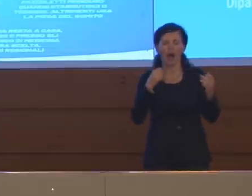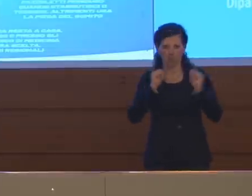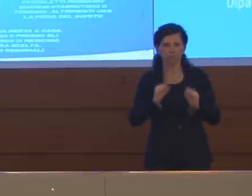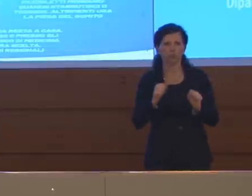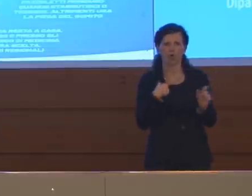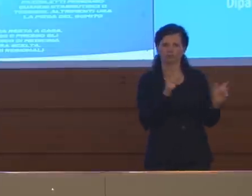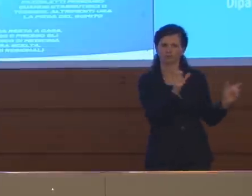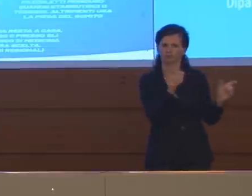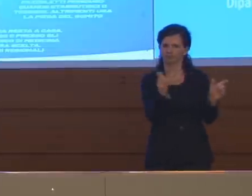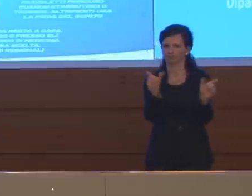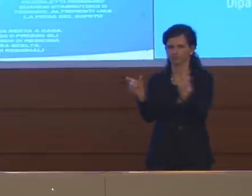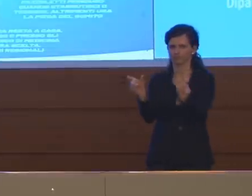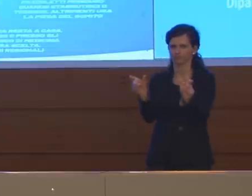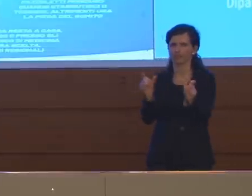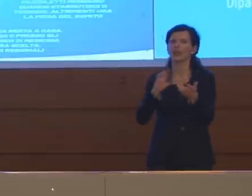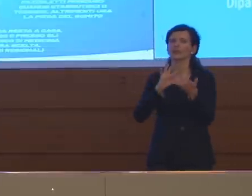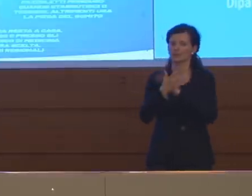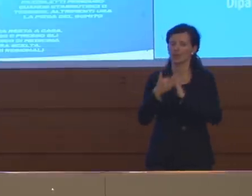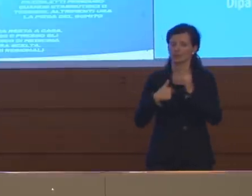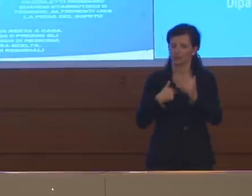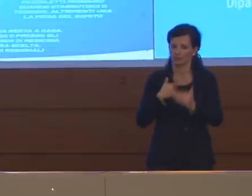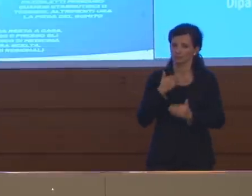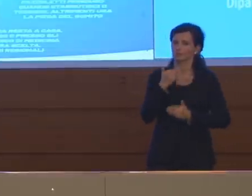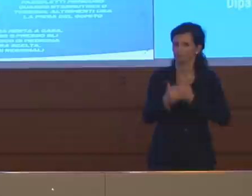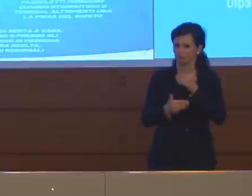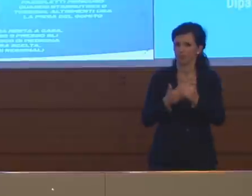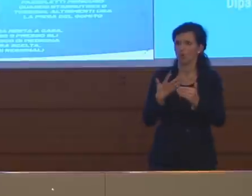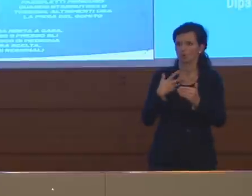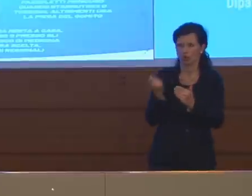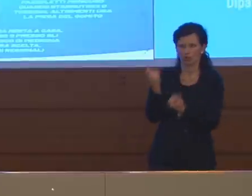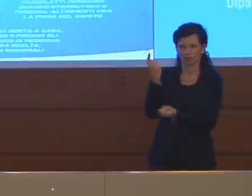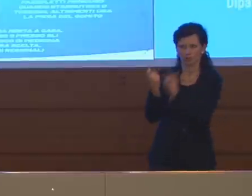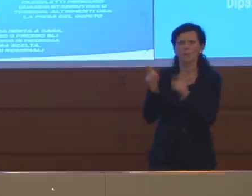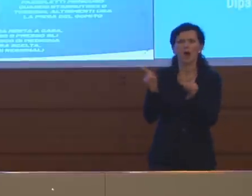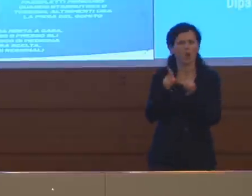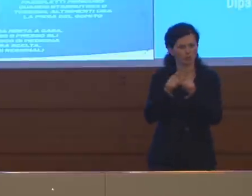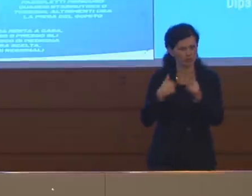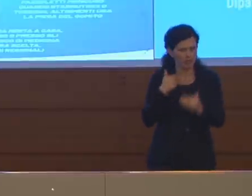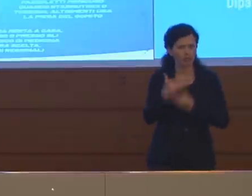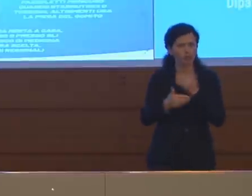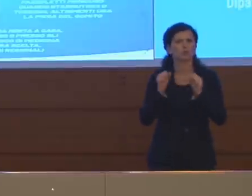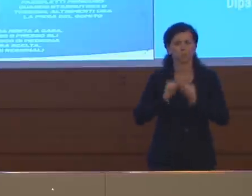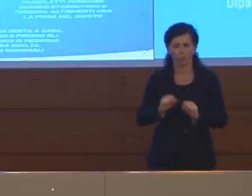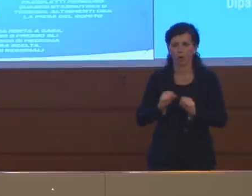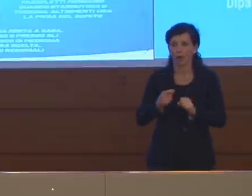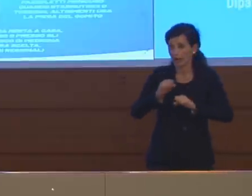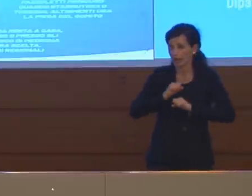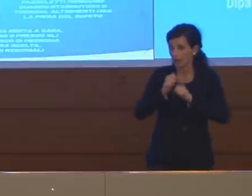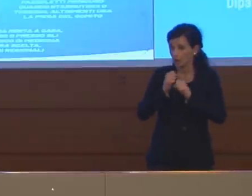mantenere lo stato dell'arte e fare un passo avanti, anche avendo dei casi. Non so se sono riuscito a darle l'idea.